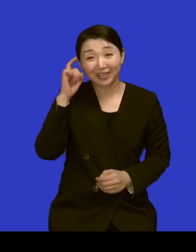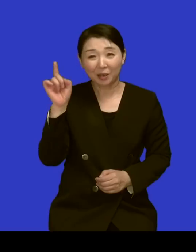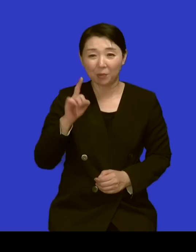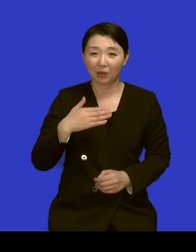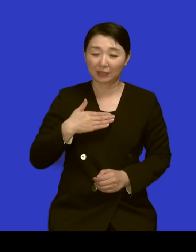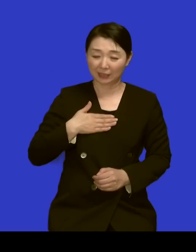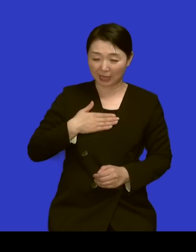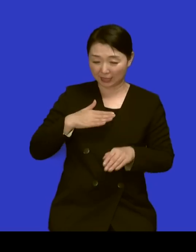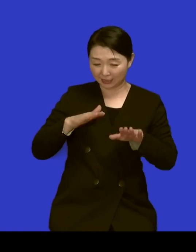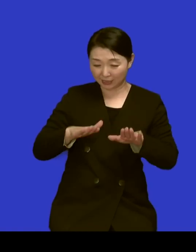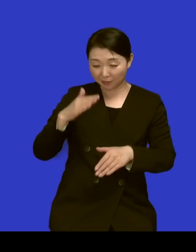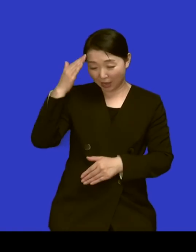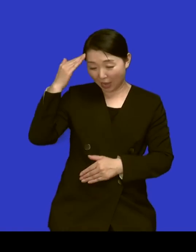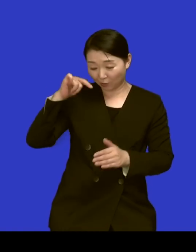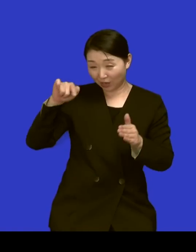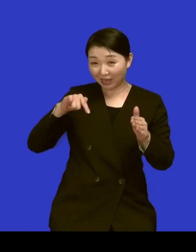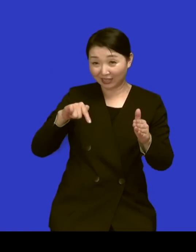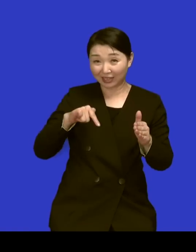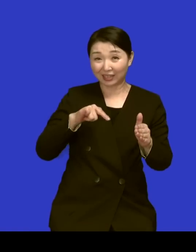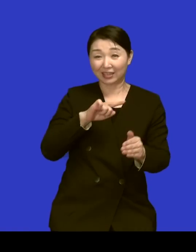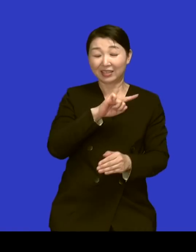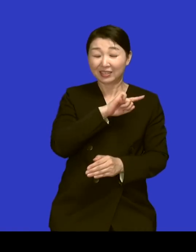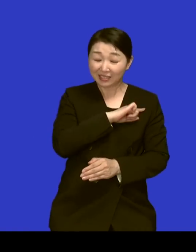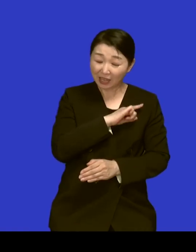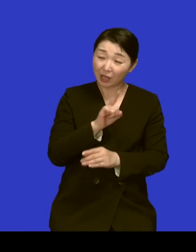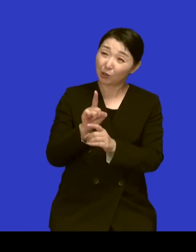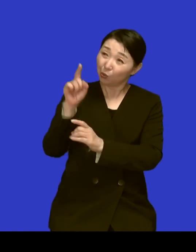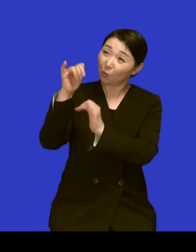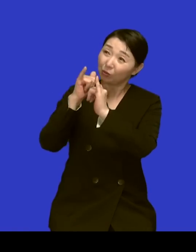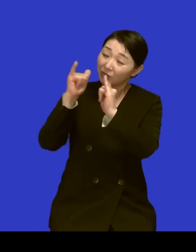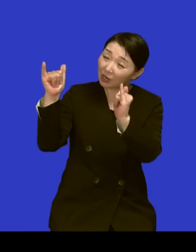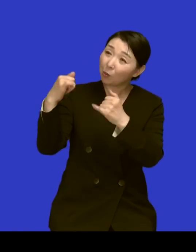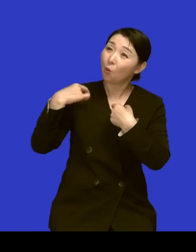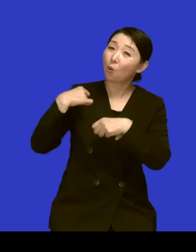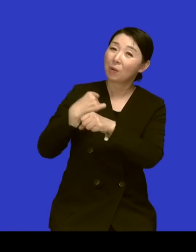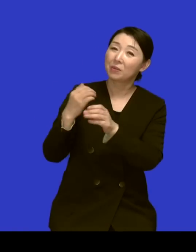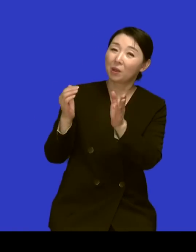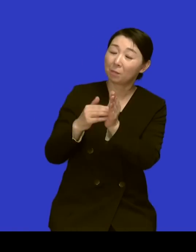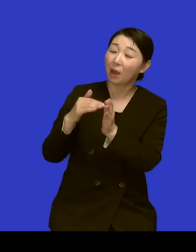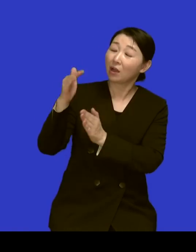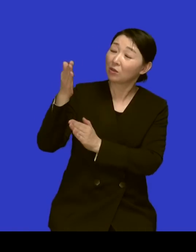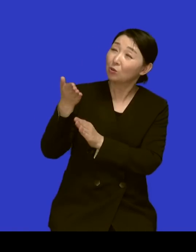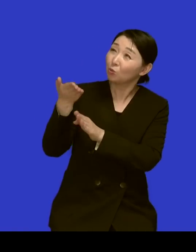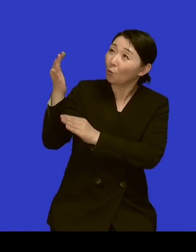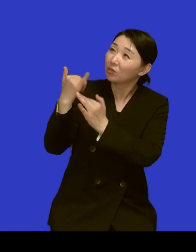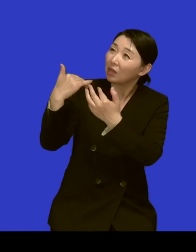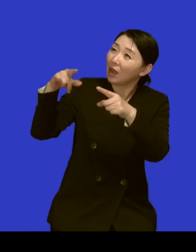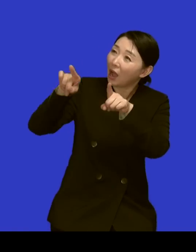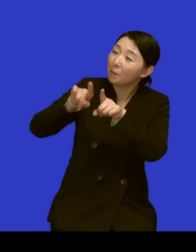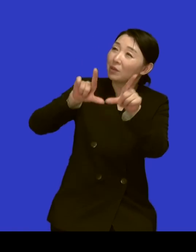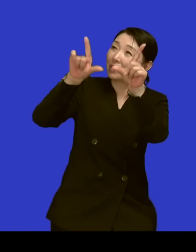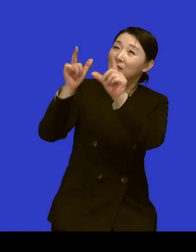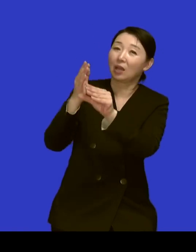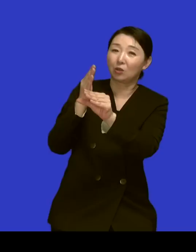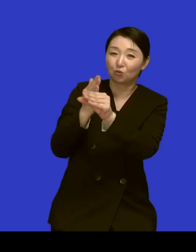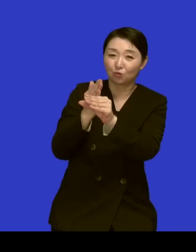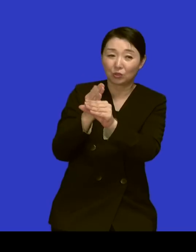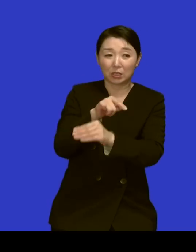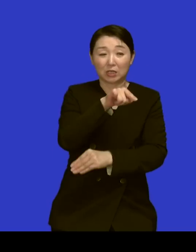보면 한국에 제일 상류층의 의상을 만들고 그들과 같이 생활을 하고 있는데 저 땅끝 마을에 우리 부모님은 지금도